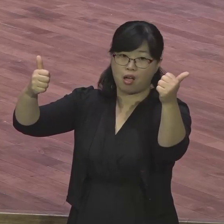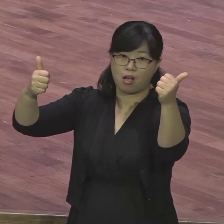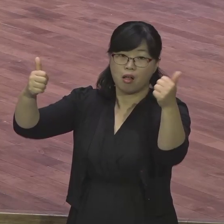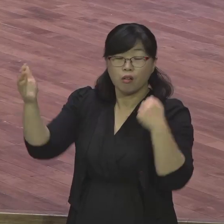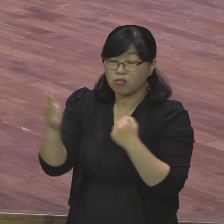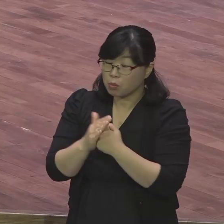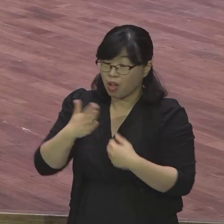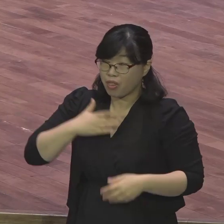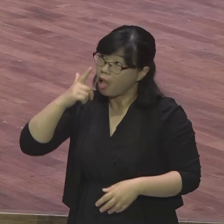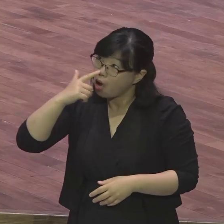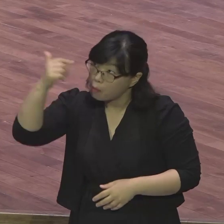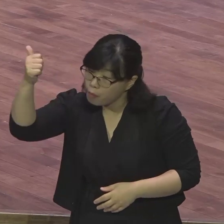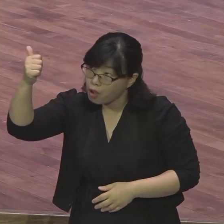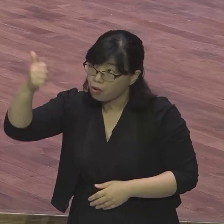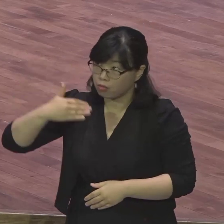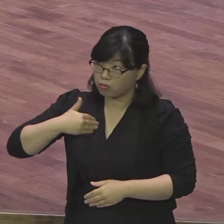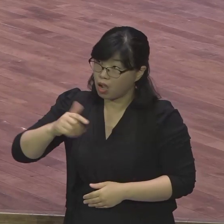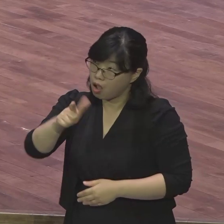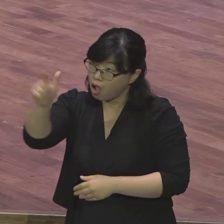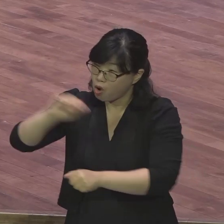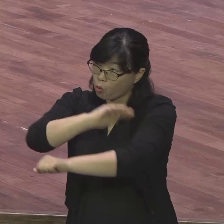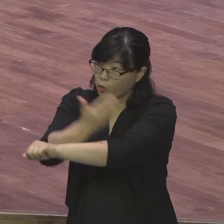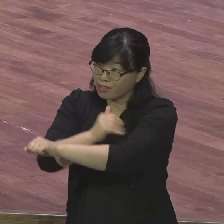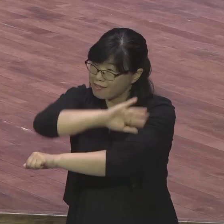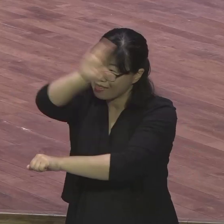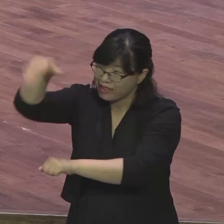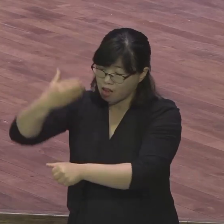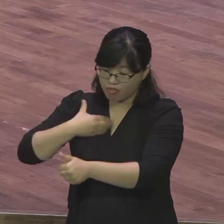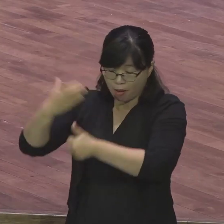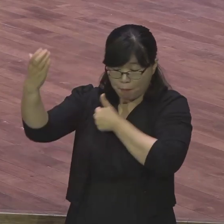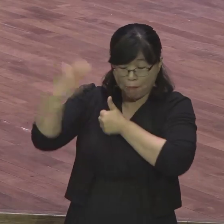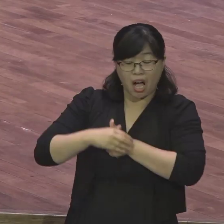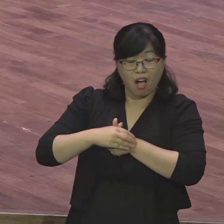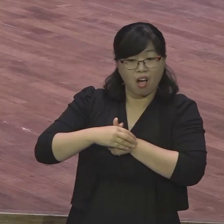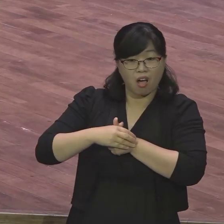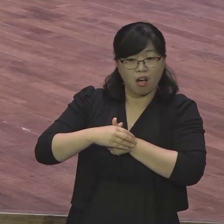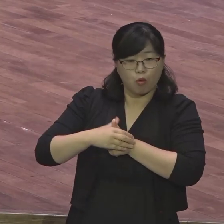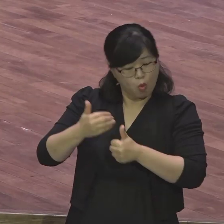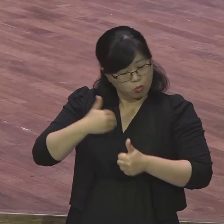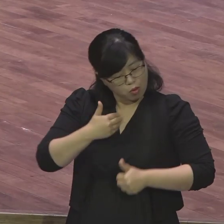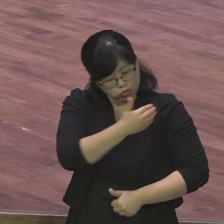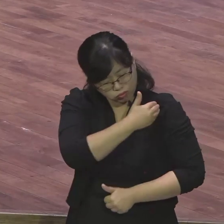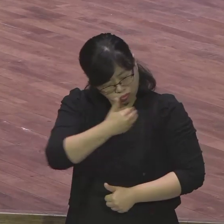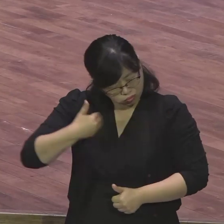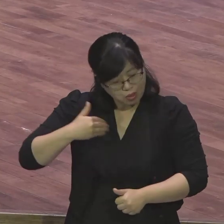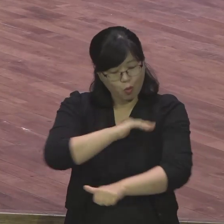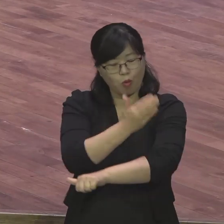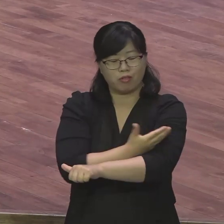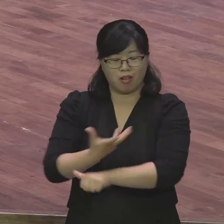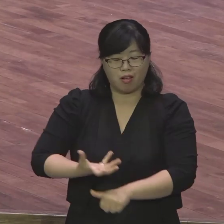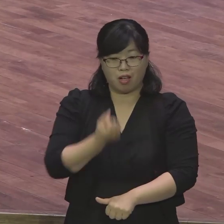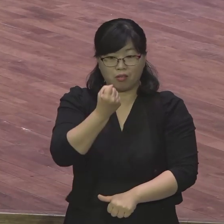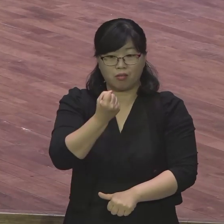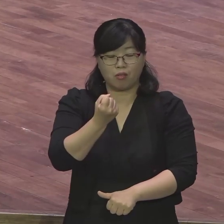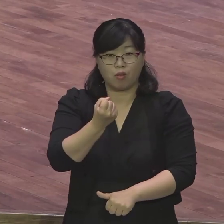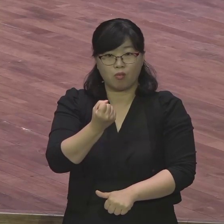창조주 하나님 아버지 맞습니까? 그러면 더 바랄 게 뭐가 있어요? 아니 창조주 하나님 내